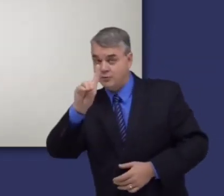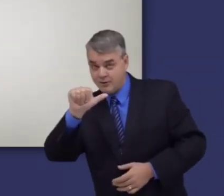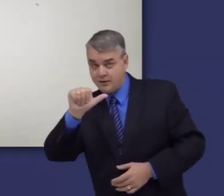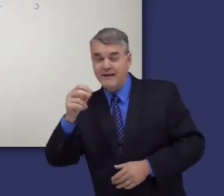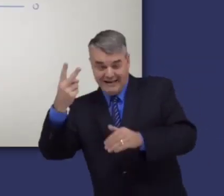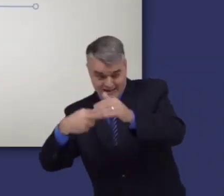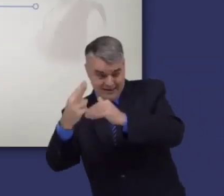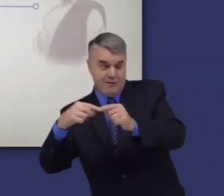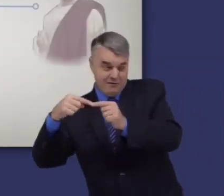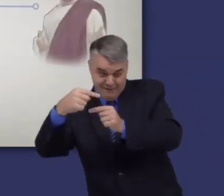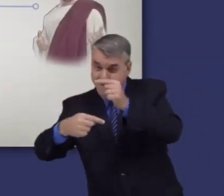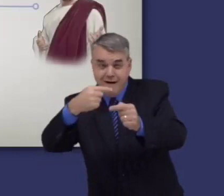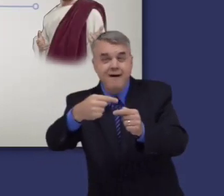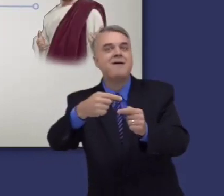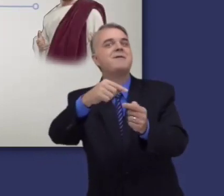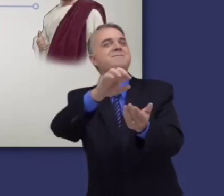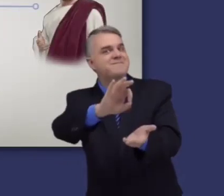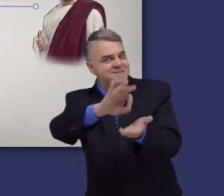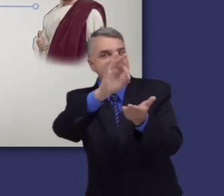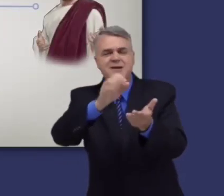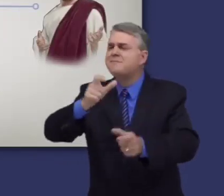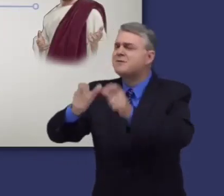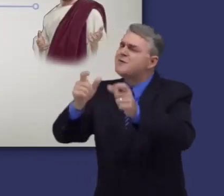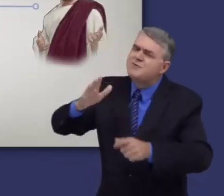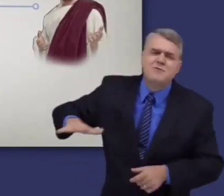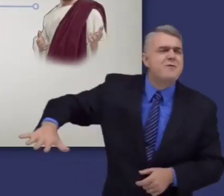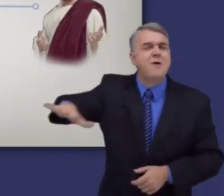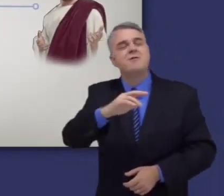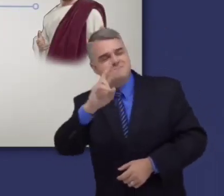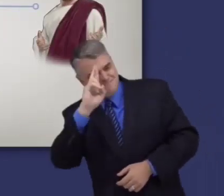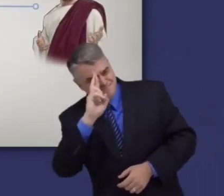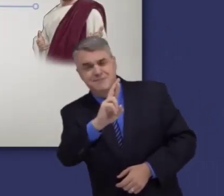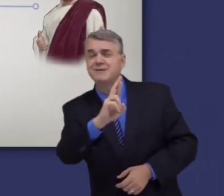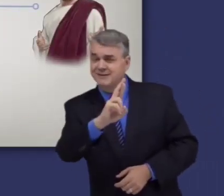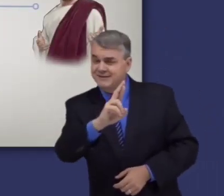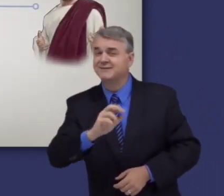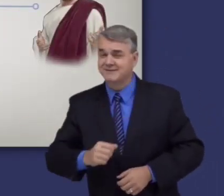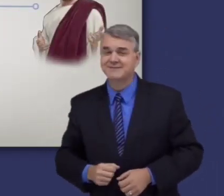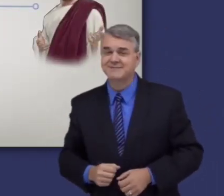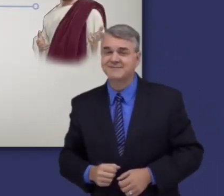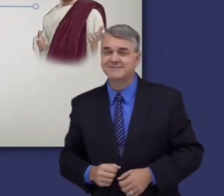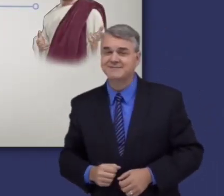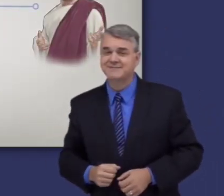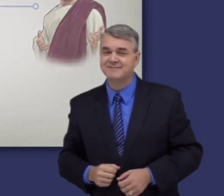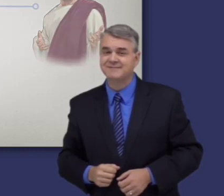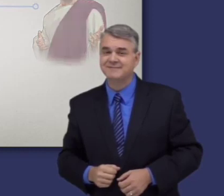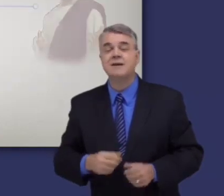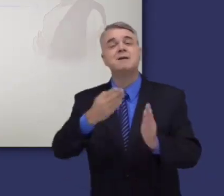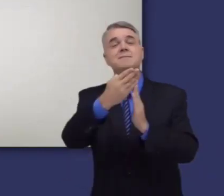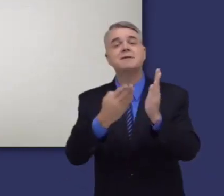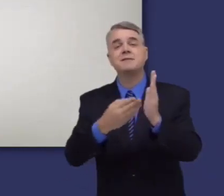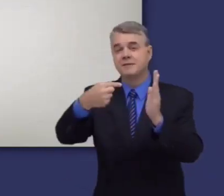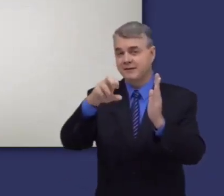sería antepasada de la descendencia prometida, es decir, Siló, al que le pertenecerá la obediencia de los pueblos.